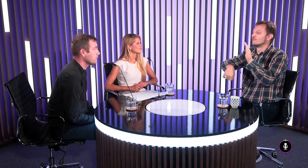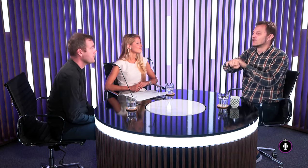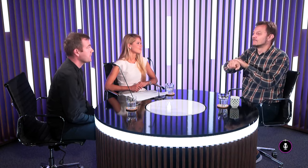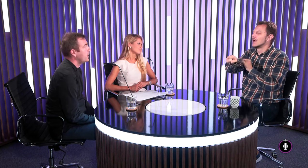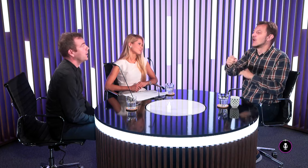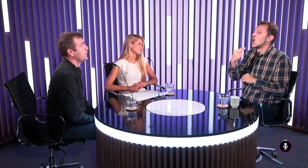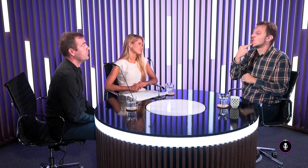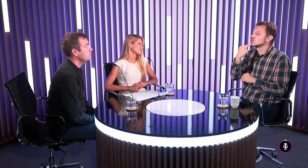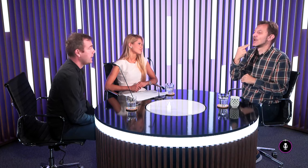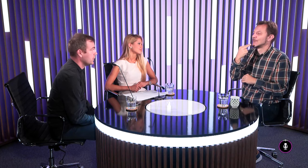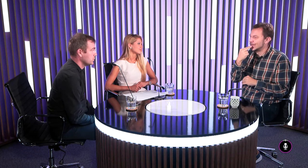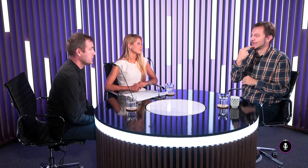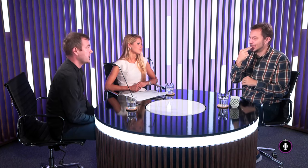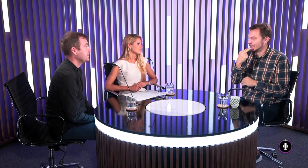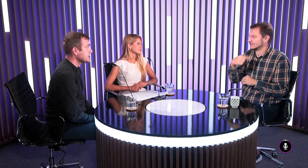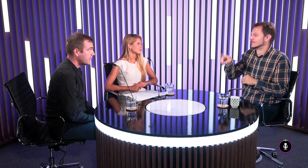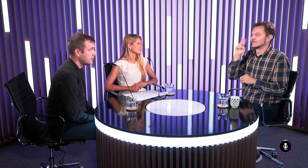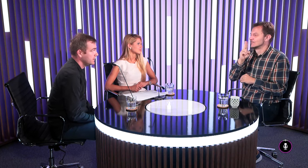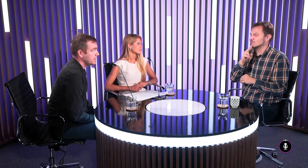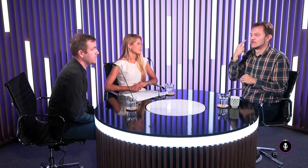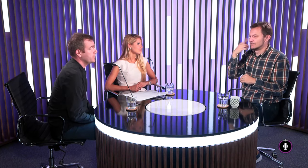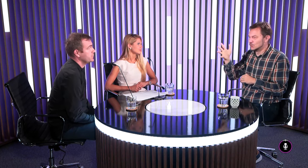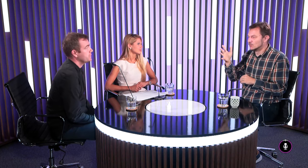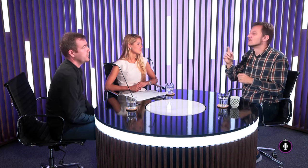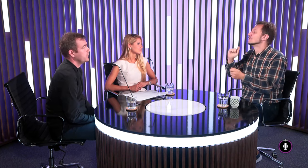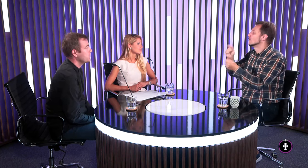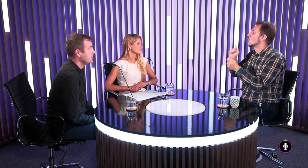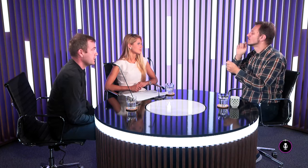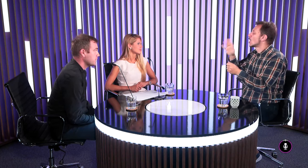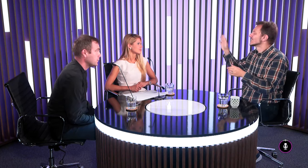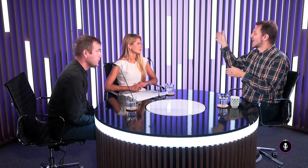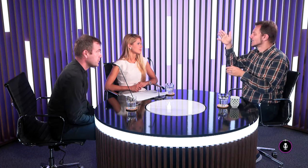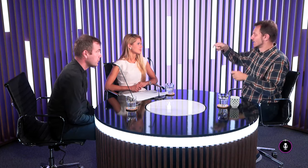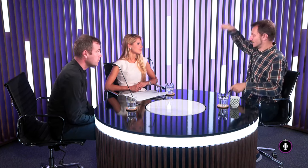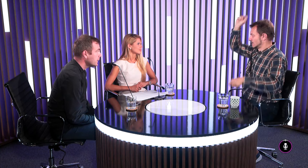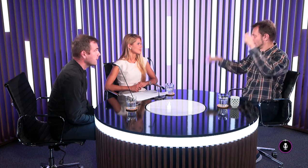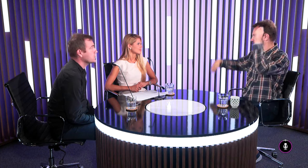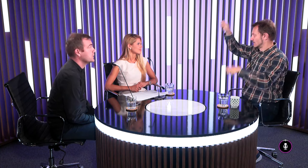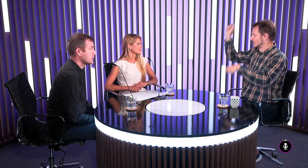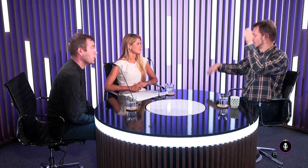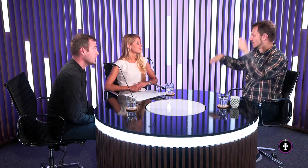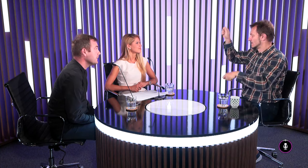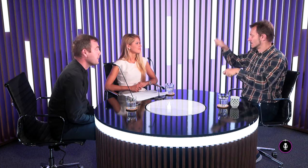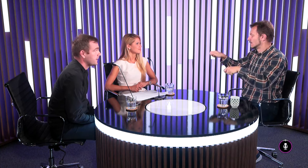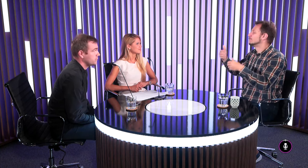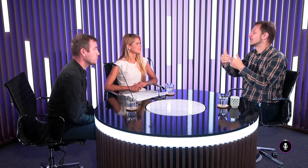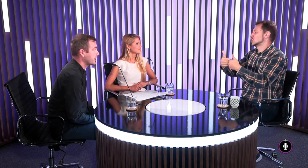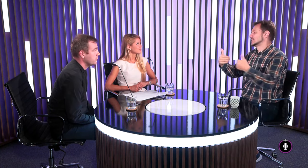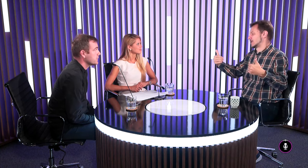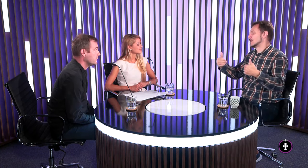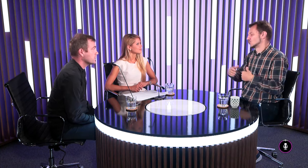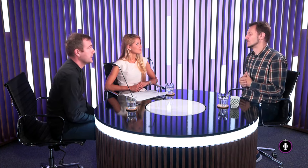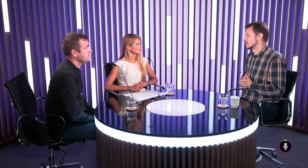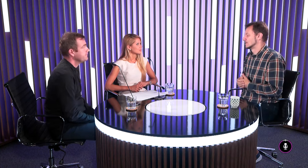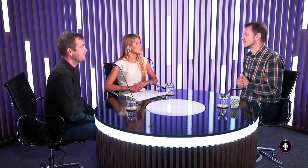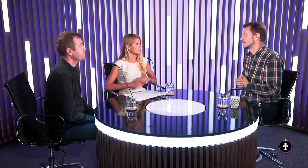vyšprintujú alebo na futbále rozhodca keď píska my nepočujeme samozrejme tú písčalku tak sú zástavky takže tu sú